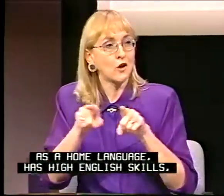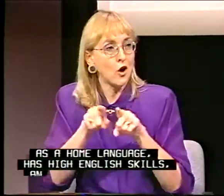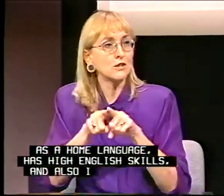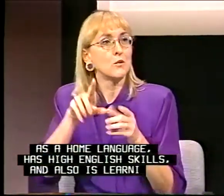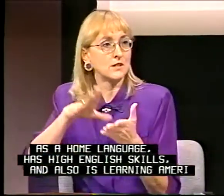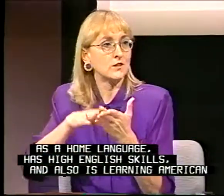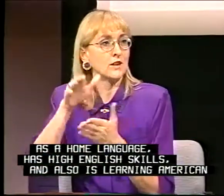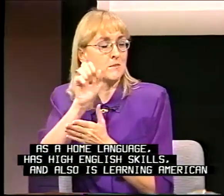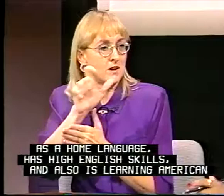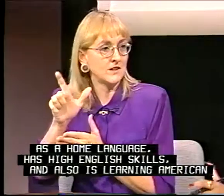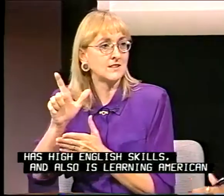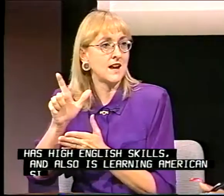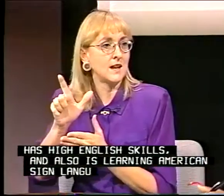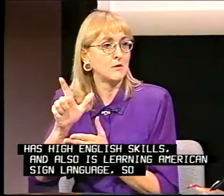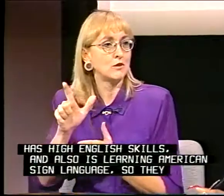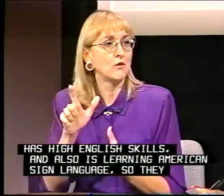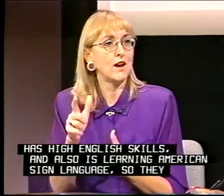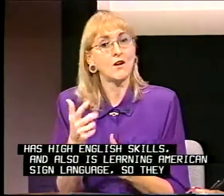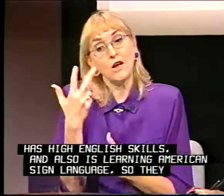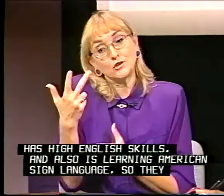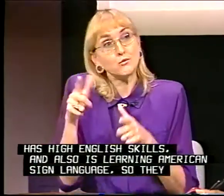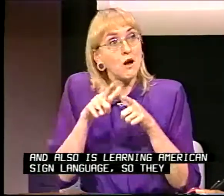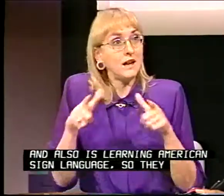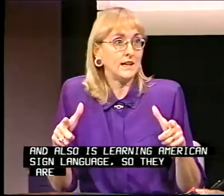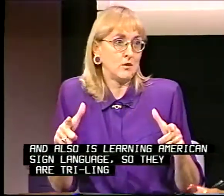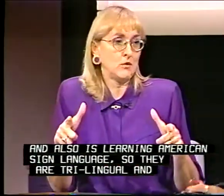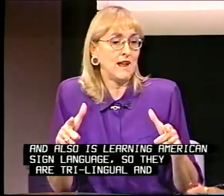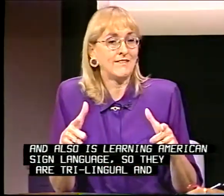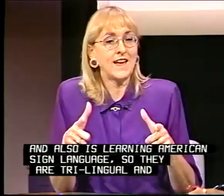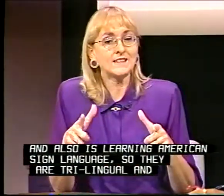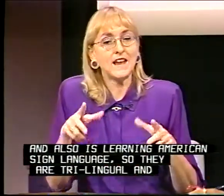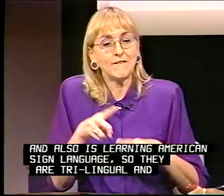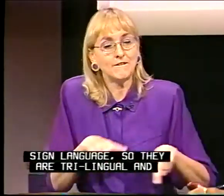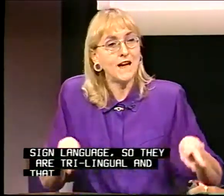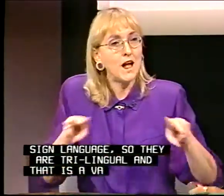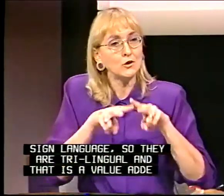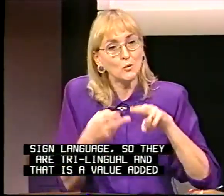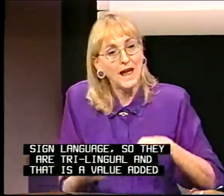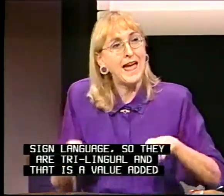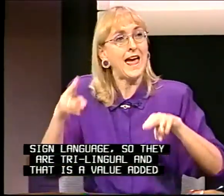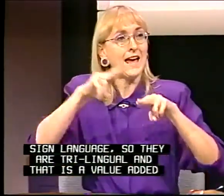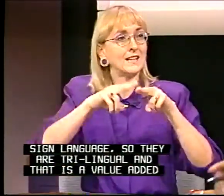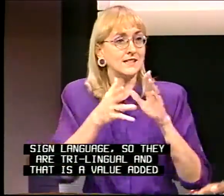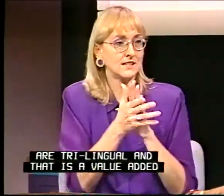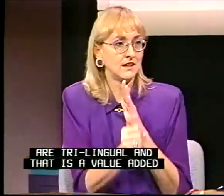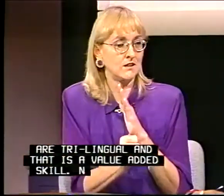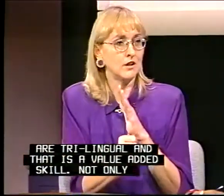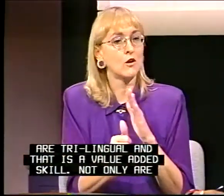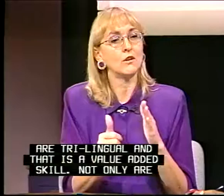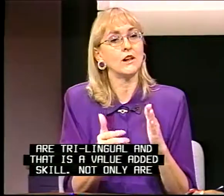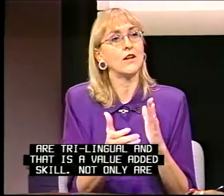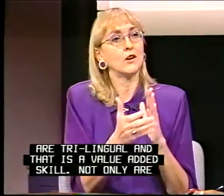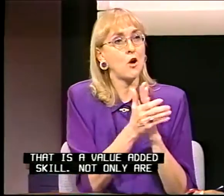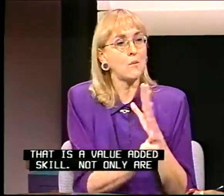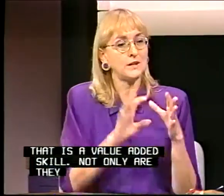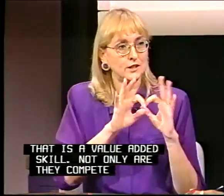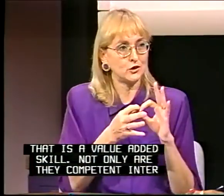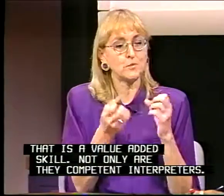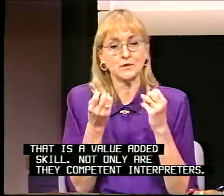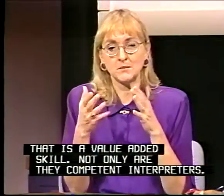also is learning American Sign Language. So they are trilingual, and that's a value-added skill. Not only are they competent interpreters in